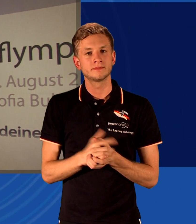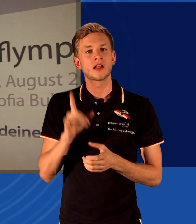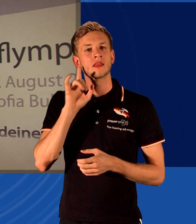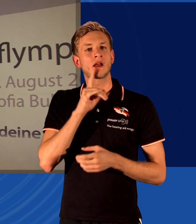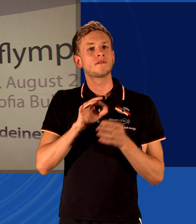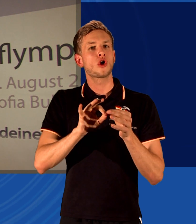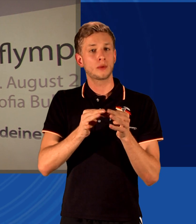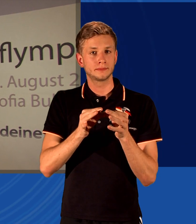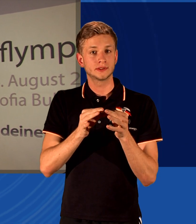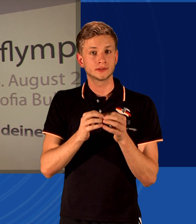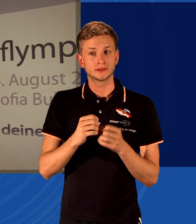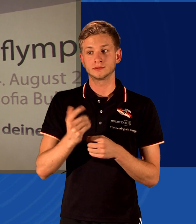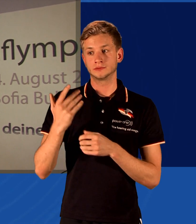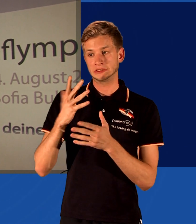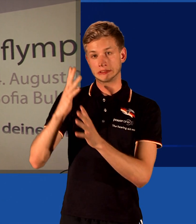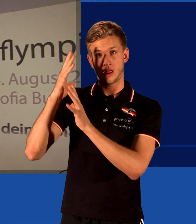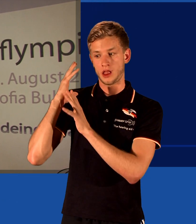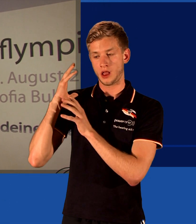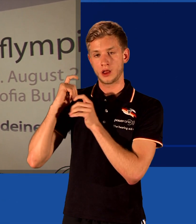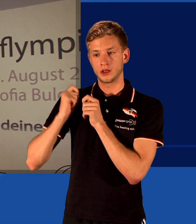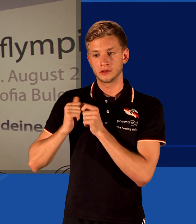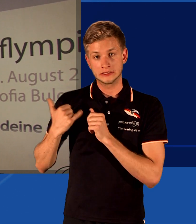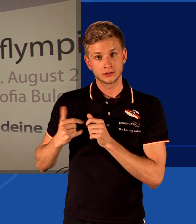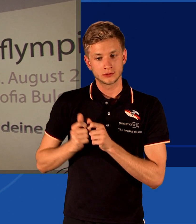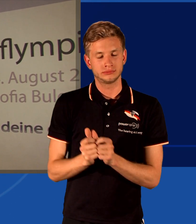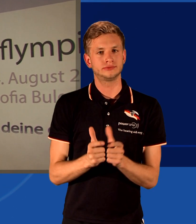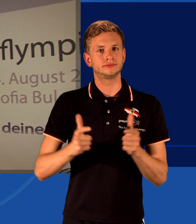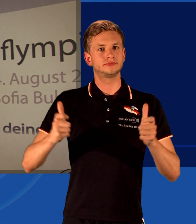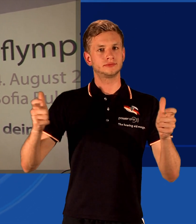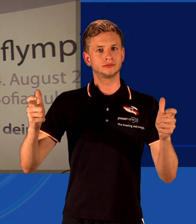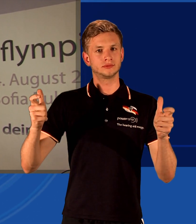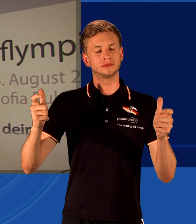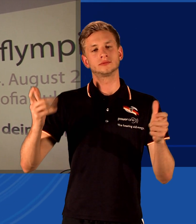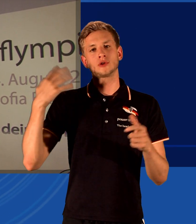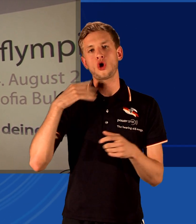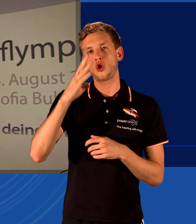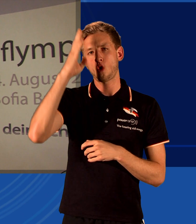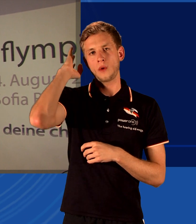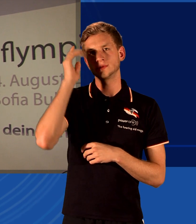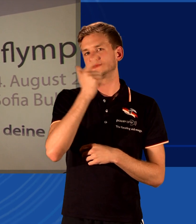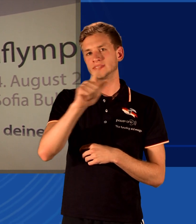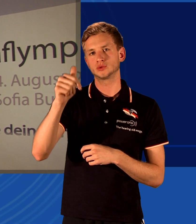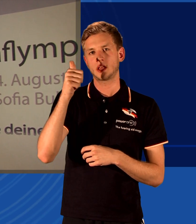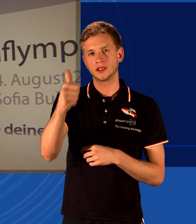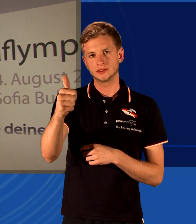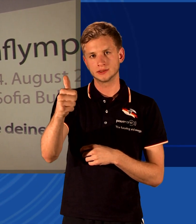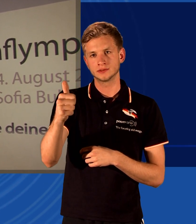also einen großen Zulauf gewonnen. Wir hatten 2001 in Rom ungefähr 2000 Sportler. Wir hatten